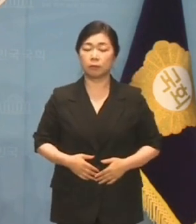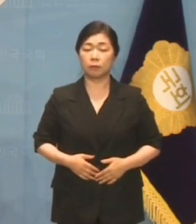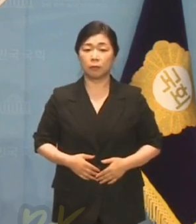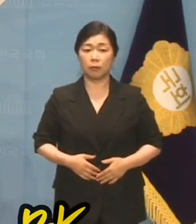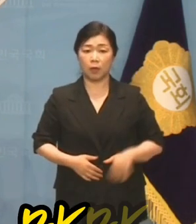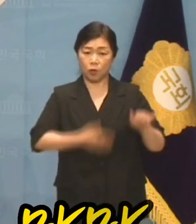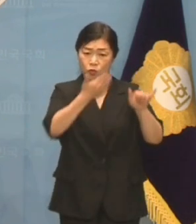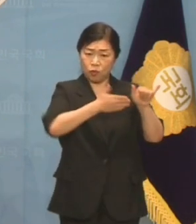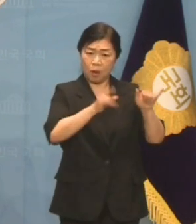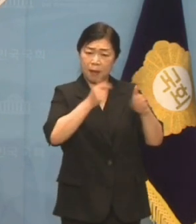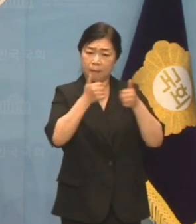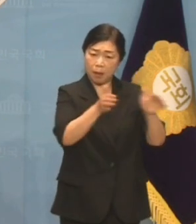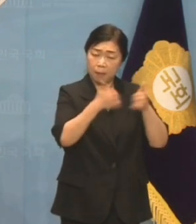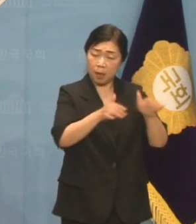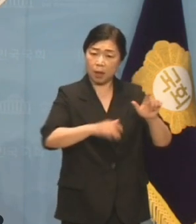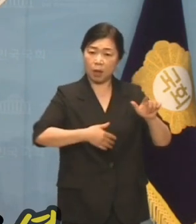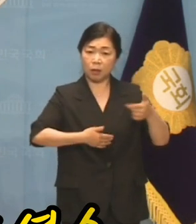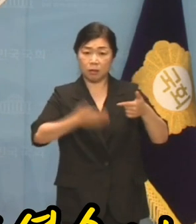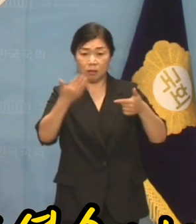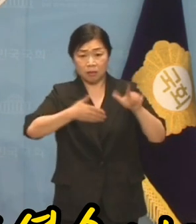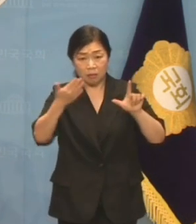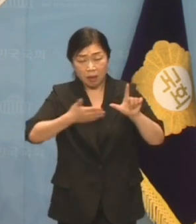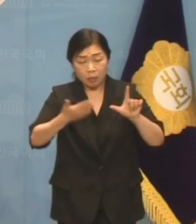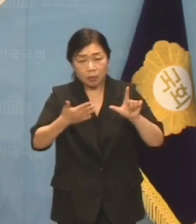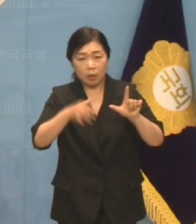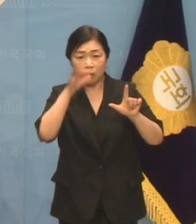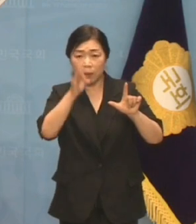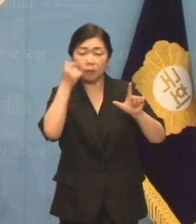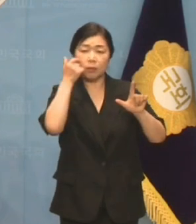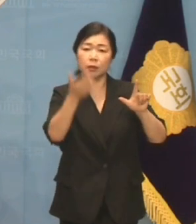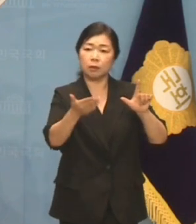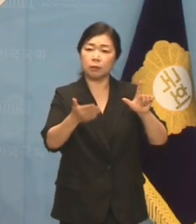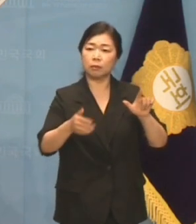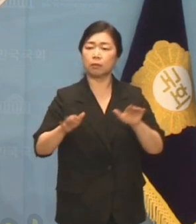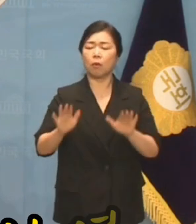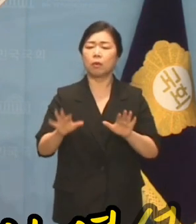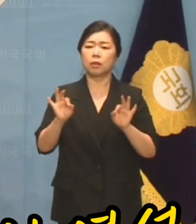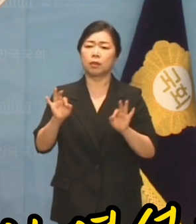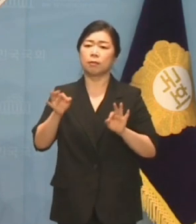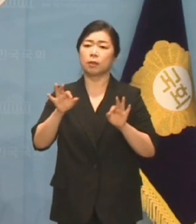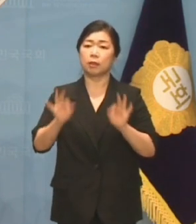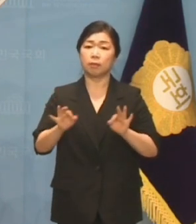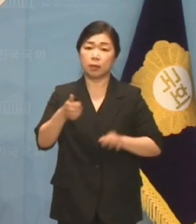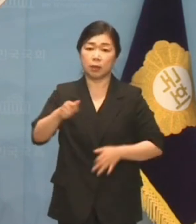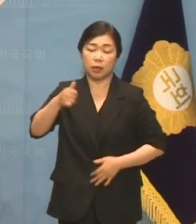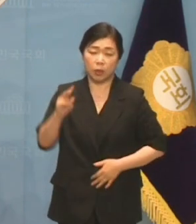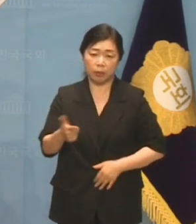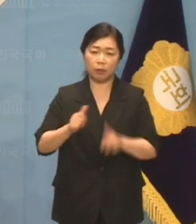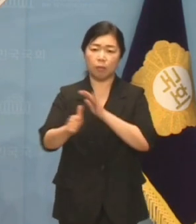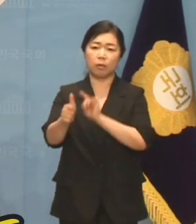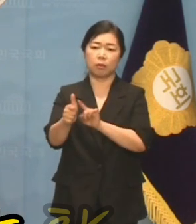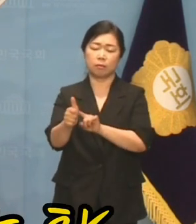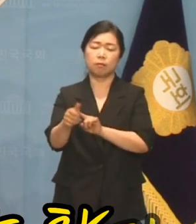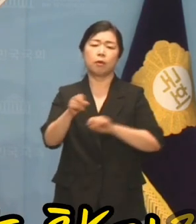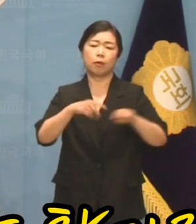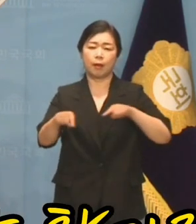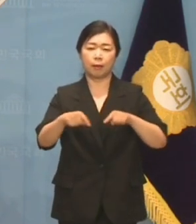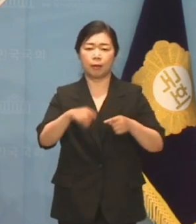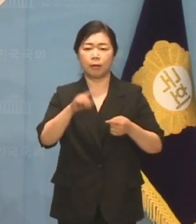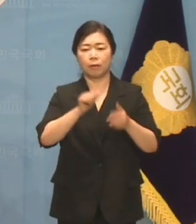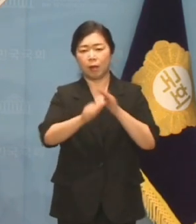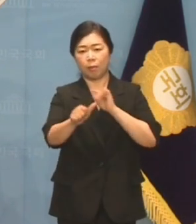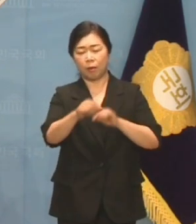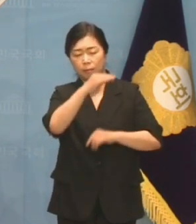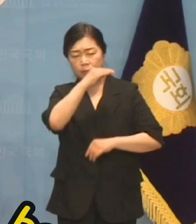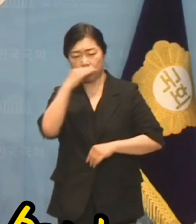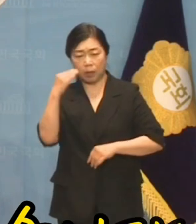구구 유튜브의 막말 라이브 방송만 보셨습니까? 오늘 김기현 대표의 연설은 여당 대표의 품격을 찾기조차